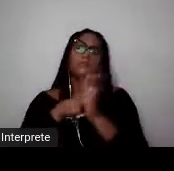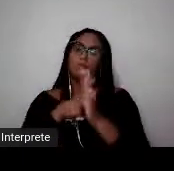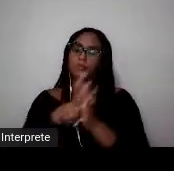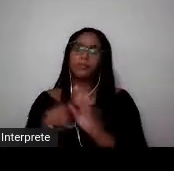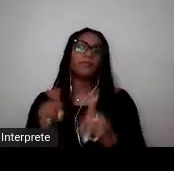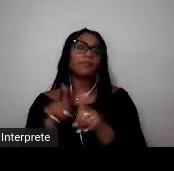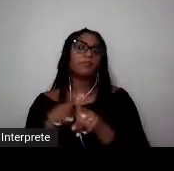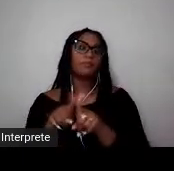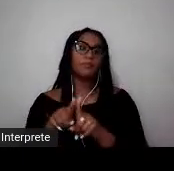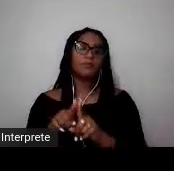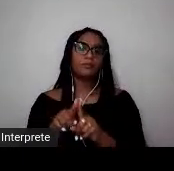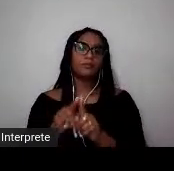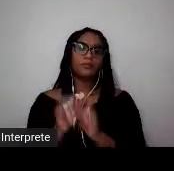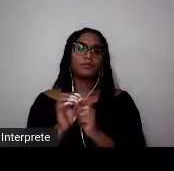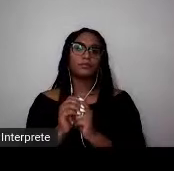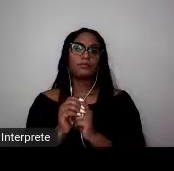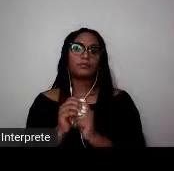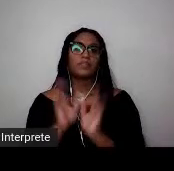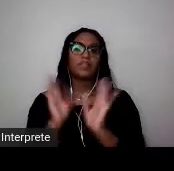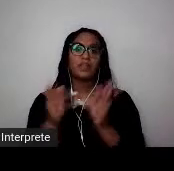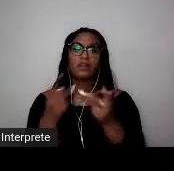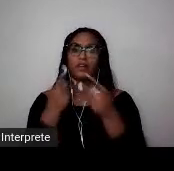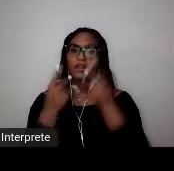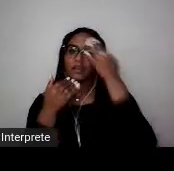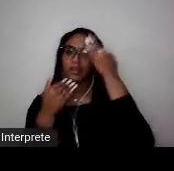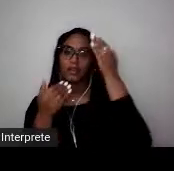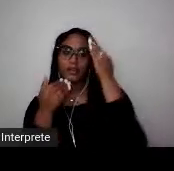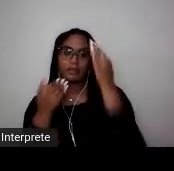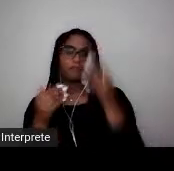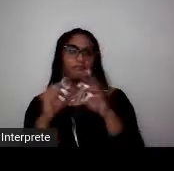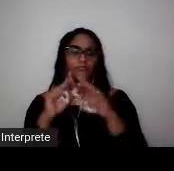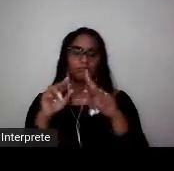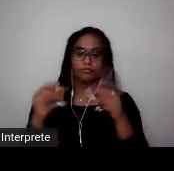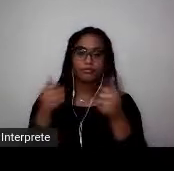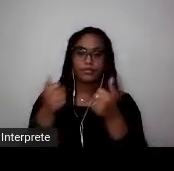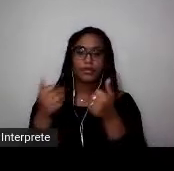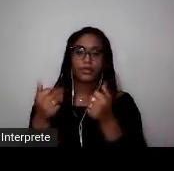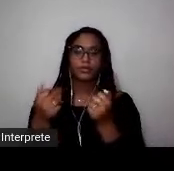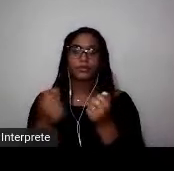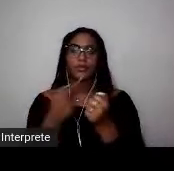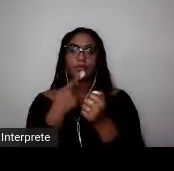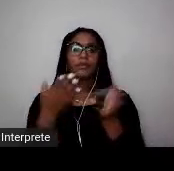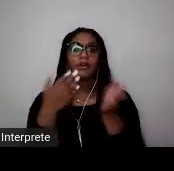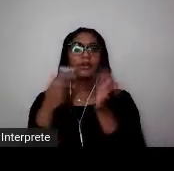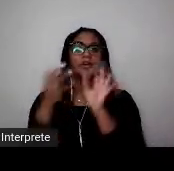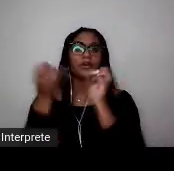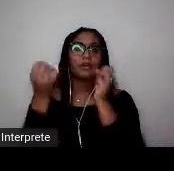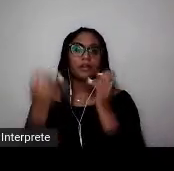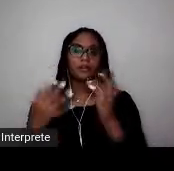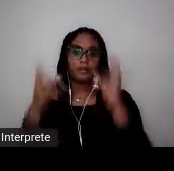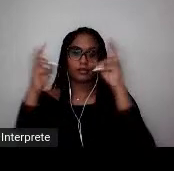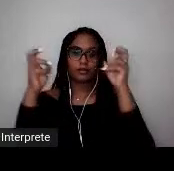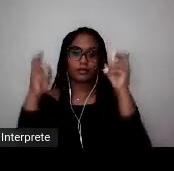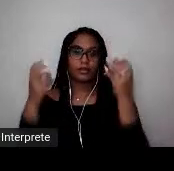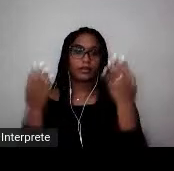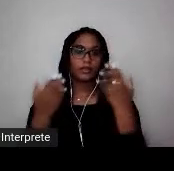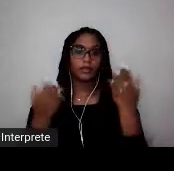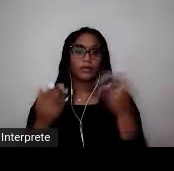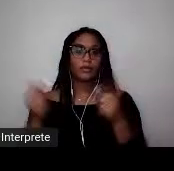Feitas, então, as devidas introduções, agradecimentos e apreciações, passo, então, para o tema que me traz aqui hoje.